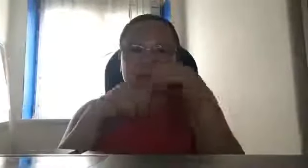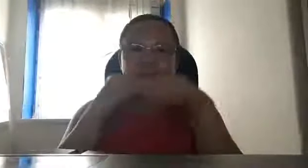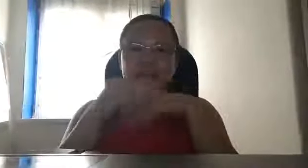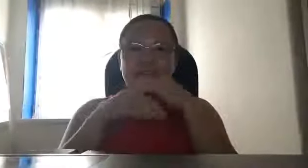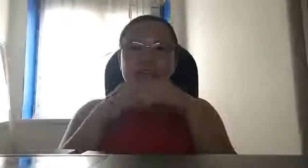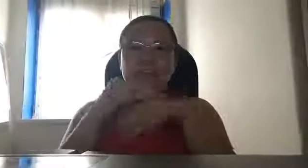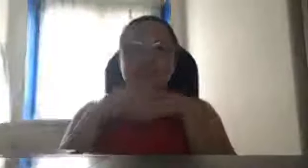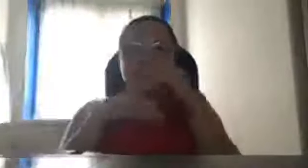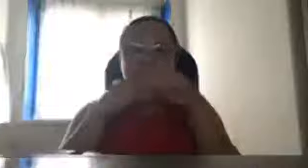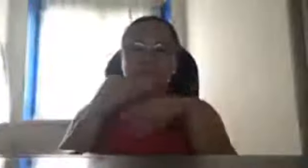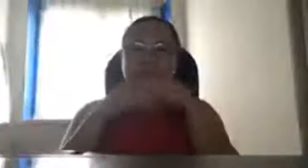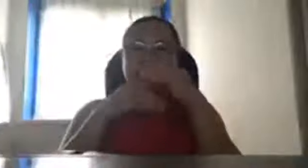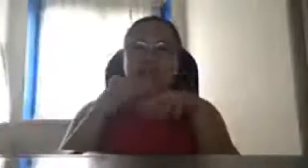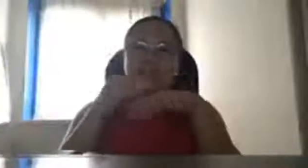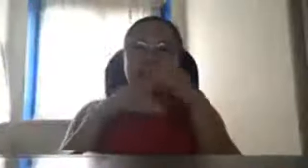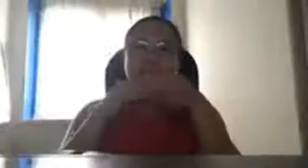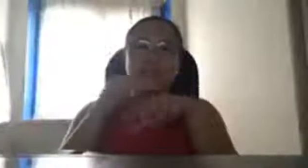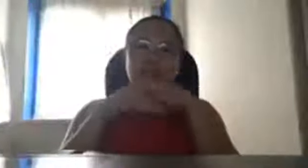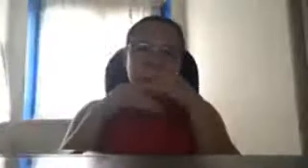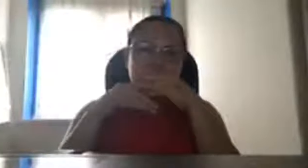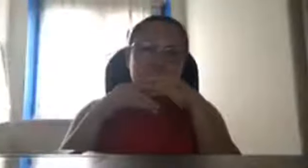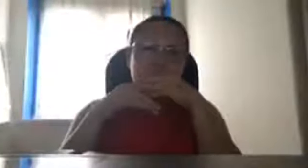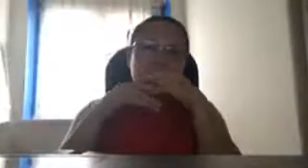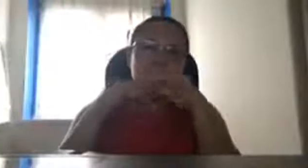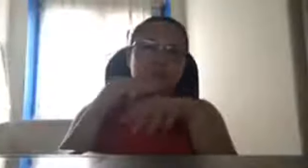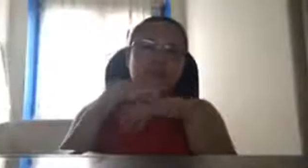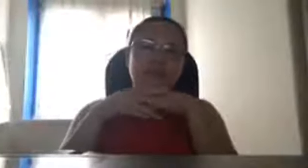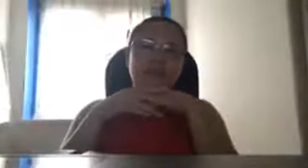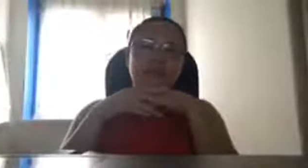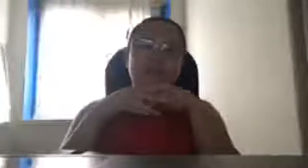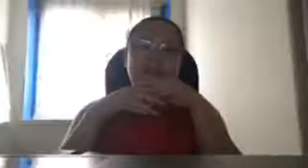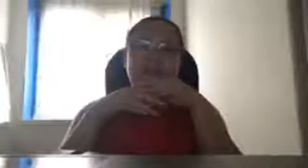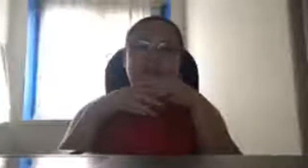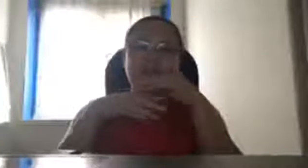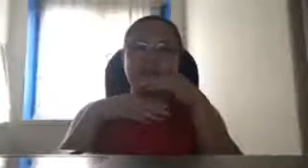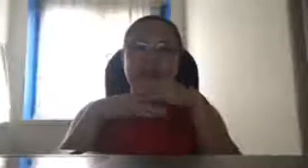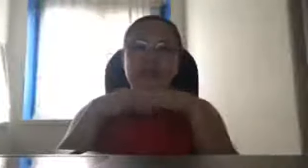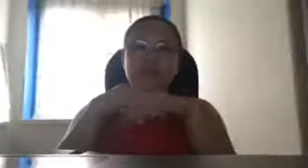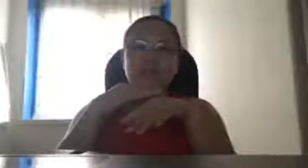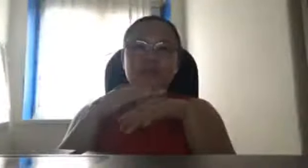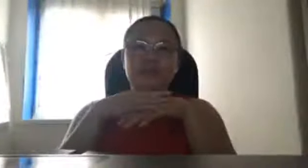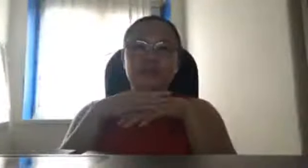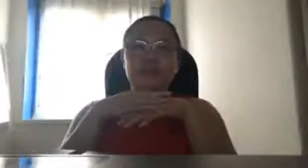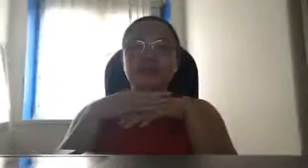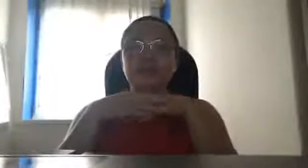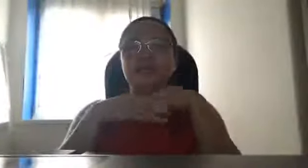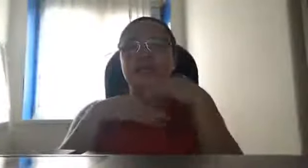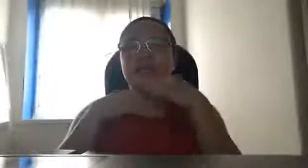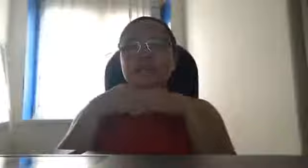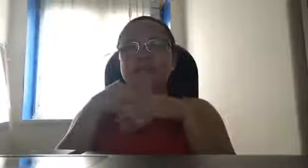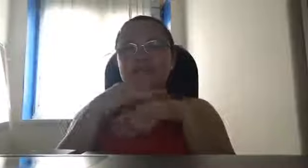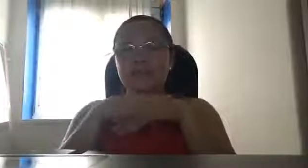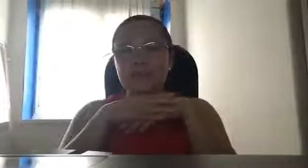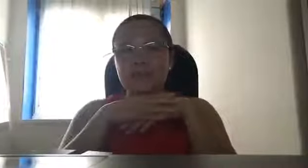-aral kayo hasain nyo ang inyong mga utak hasain nyo ng tudutudo na hindi na kayo